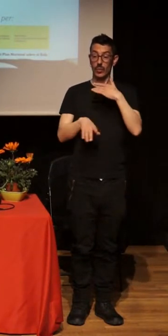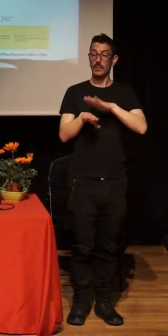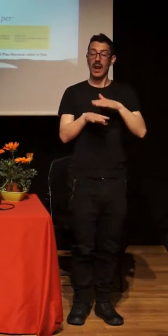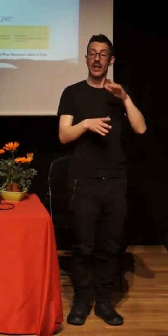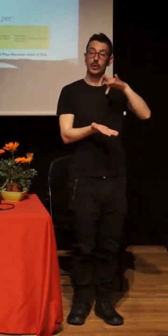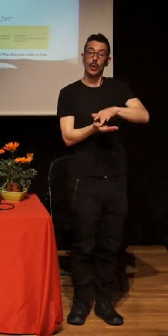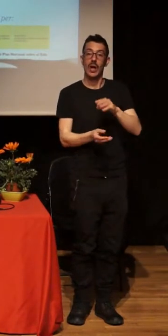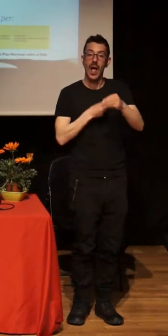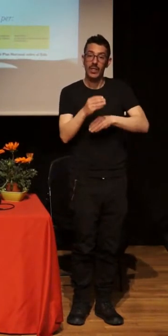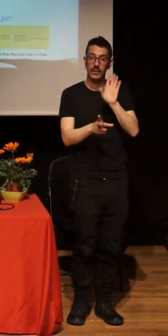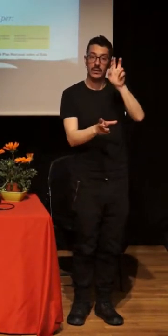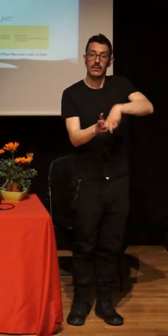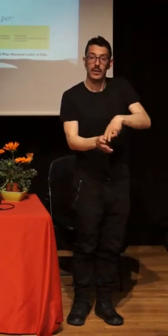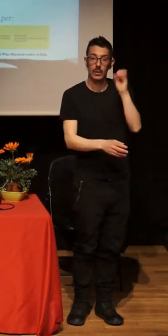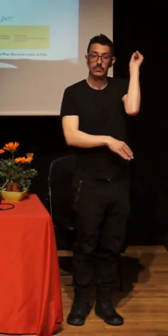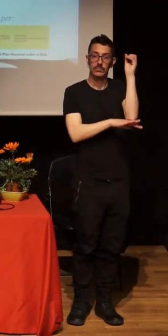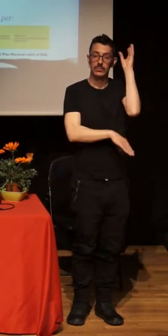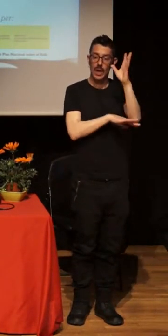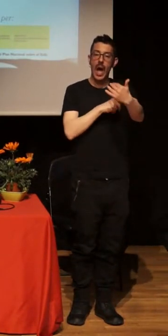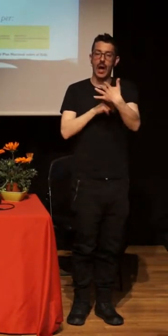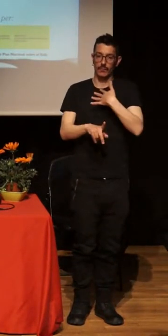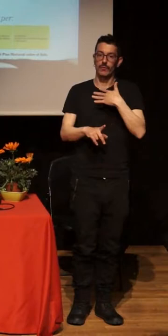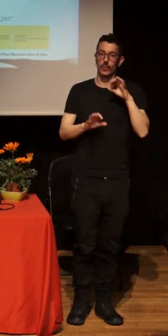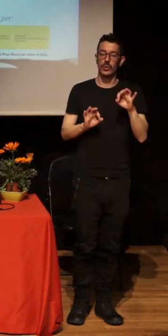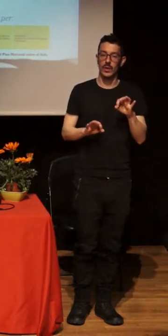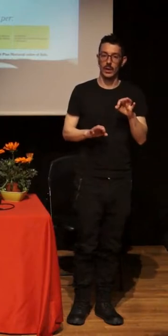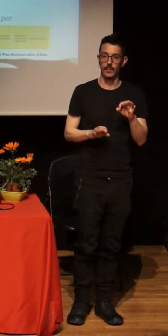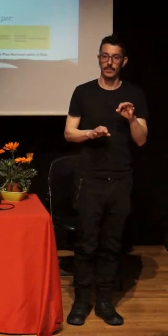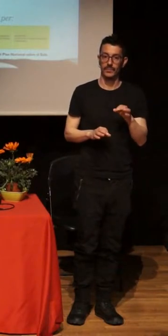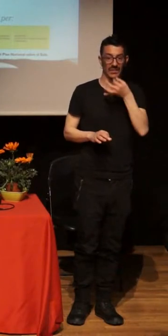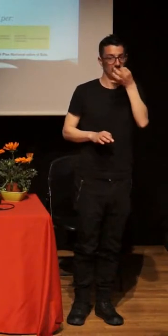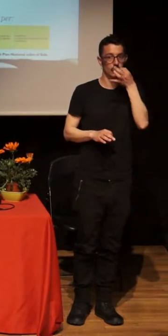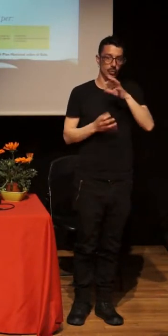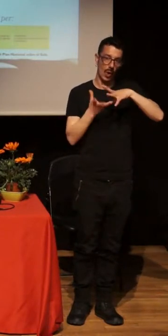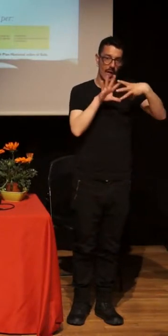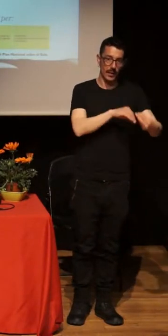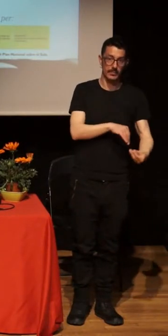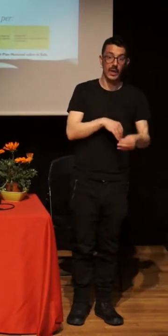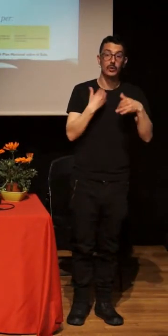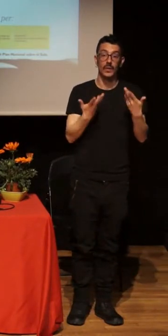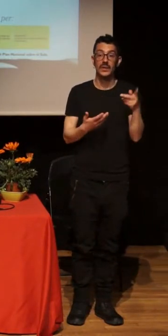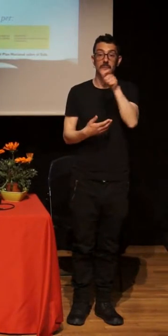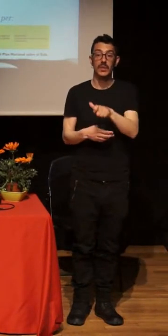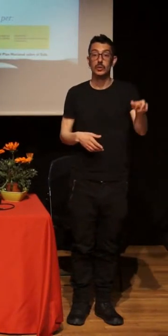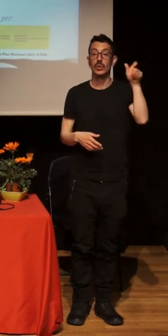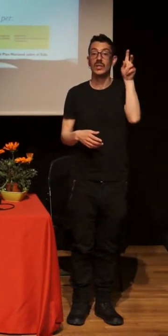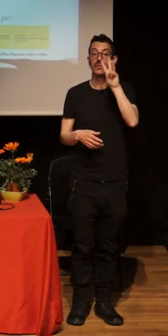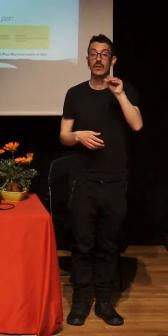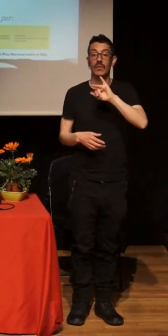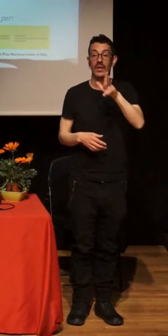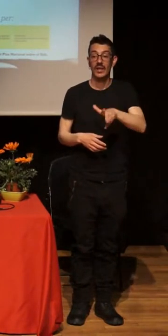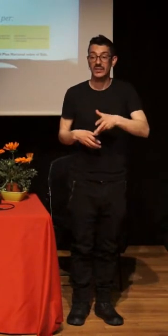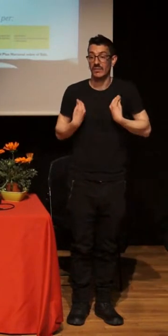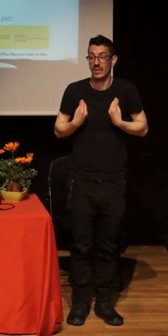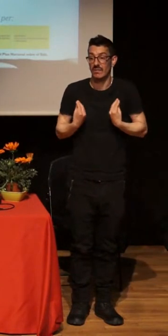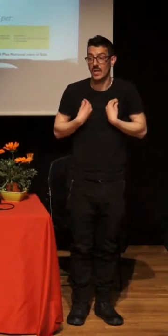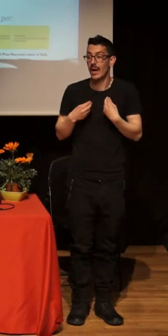intervenciones. Las personas que vivían con VIH, ¿qué nos encontrábamos? Pues esa mezcla de pena caritativa